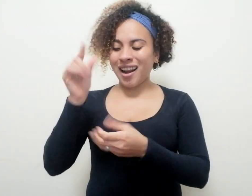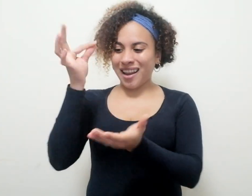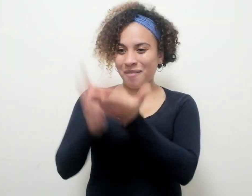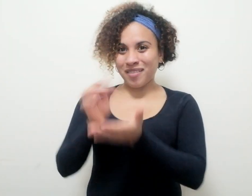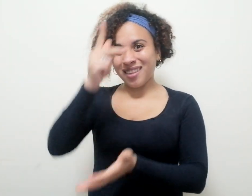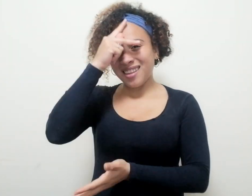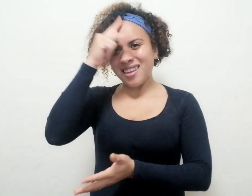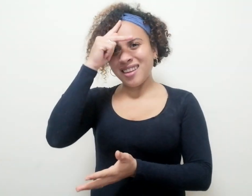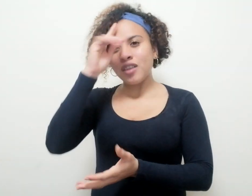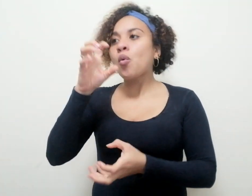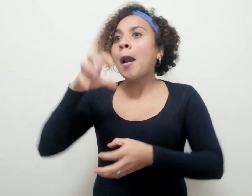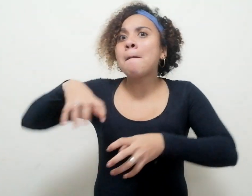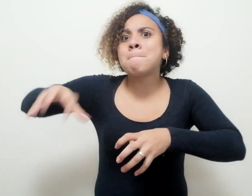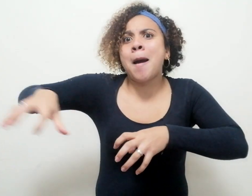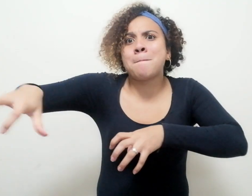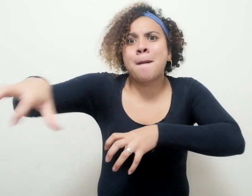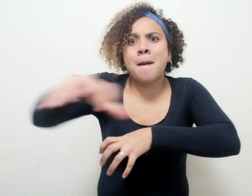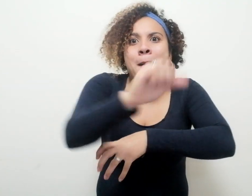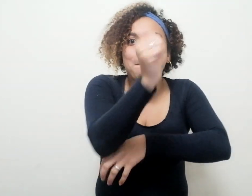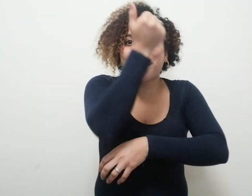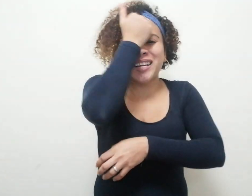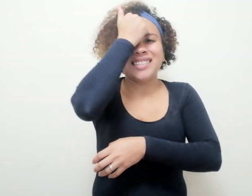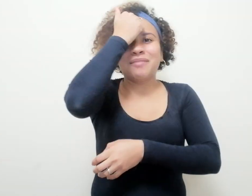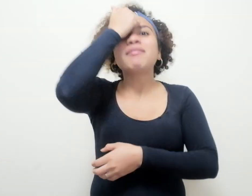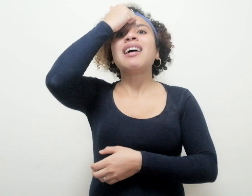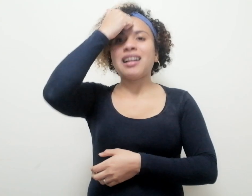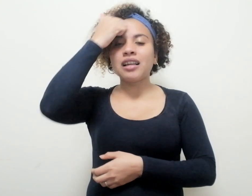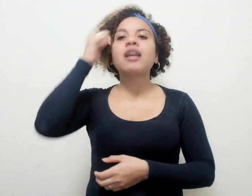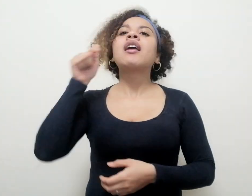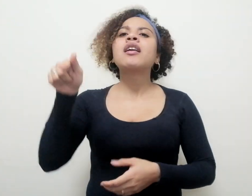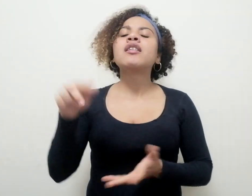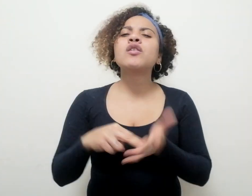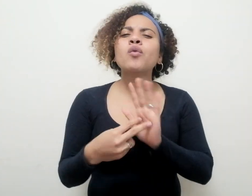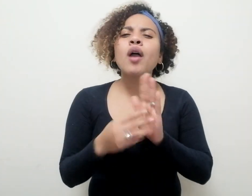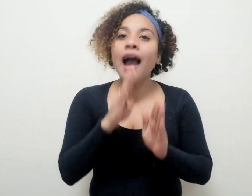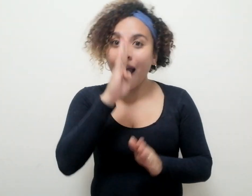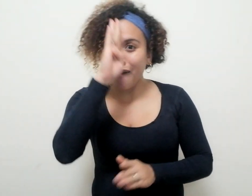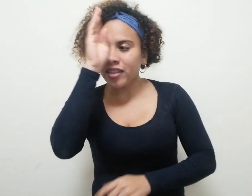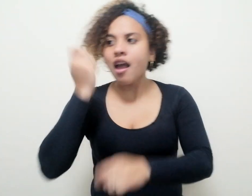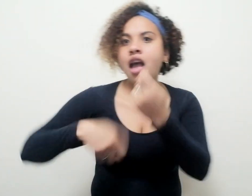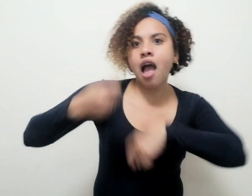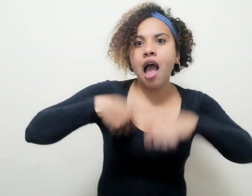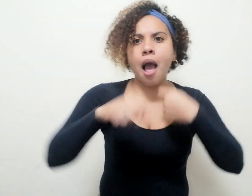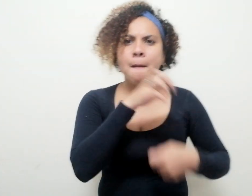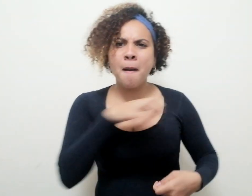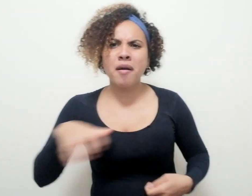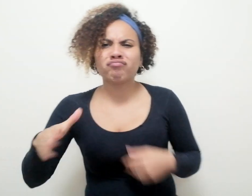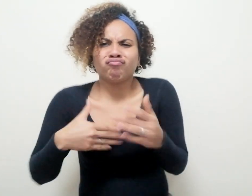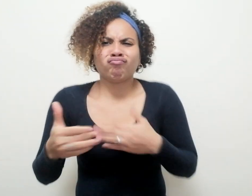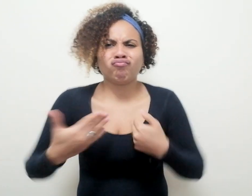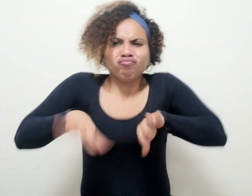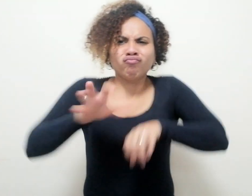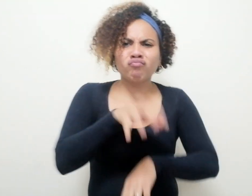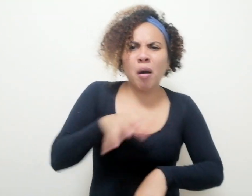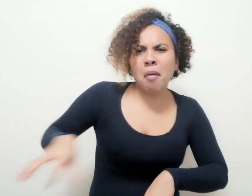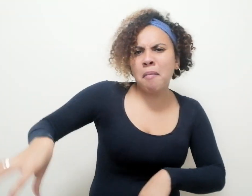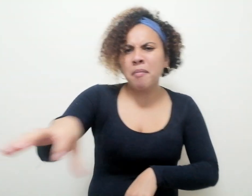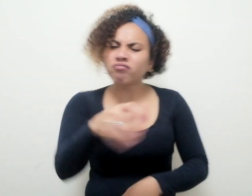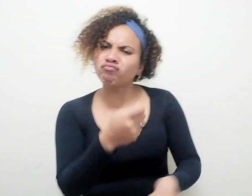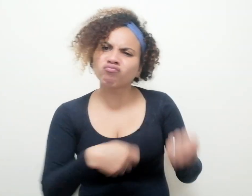centrípeta. Delinea sus hábitos comerciales y no tiene pudor en inundar con ellos. Entre